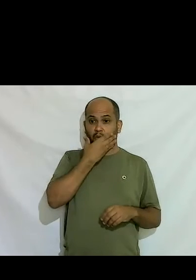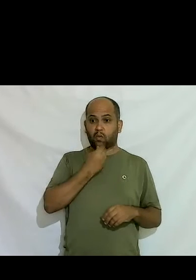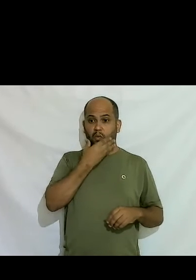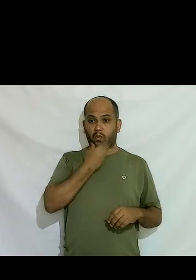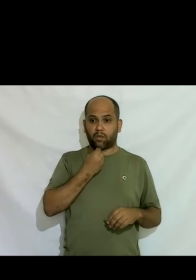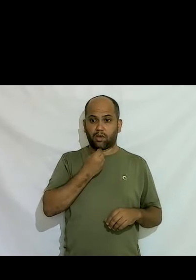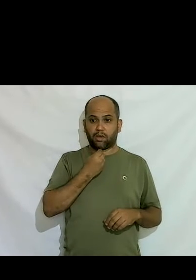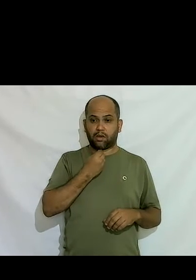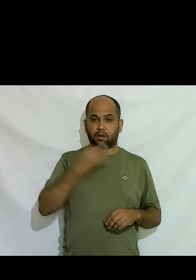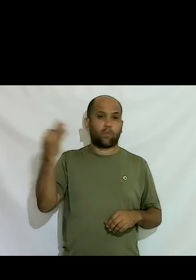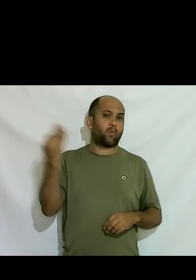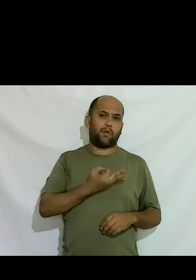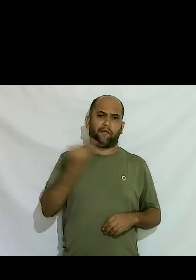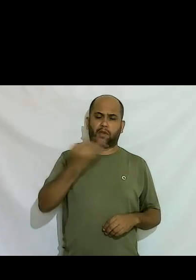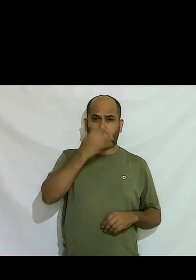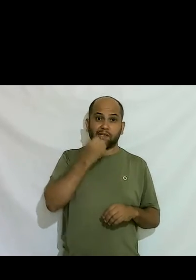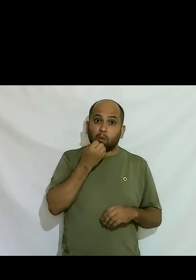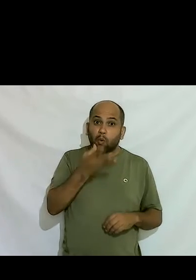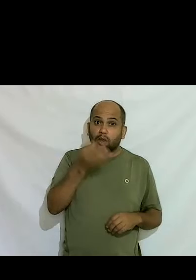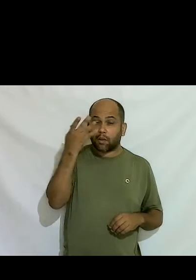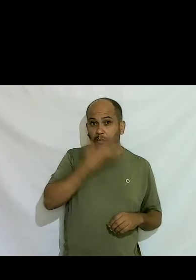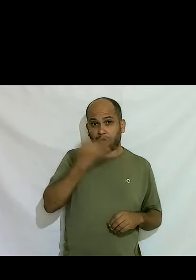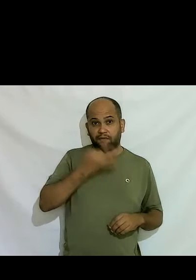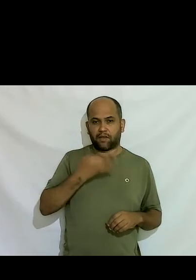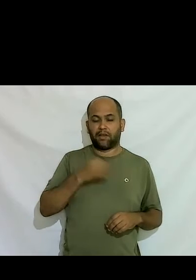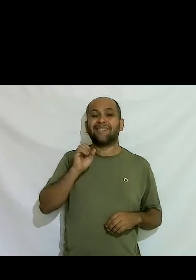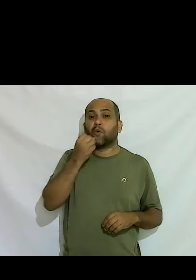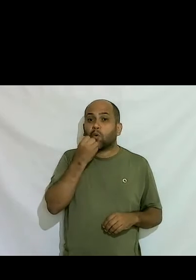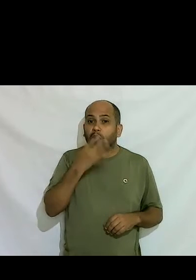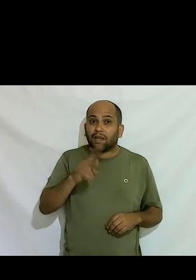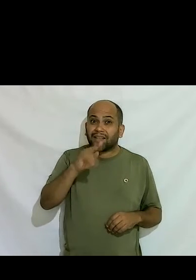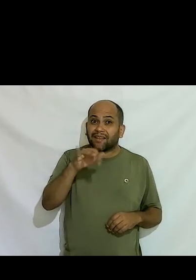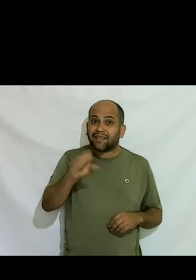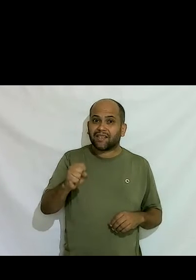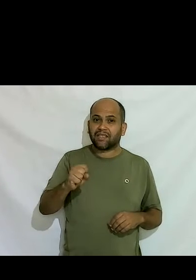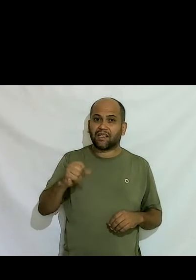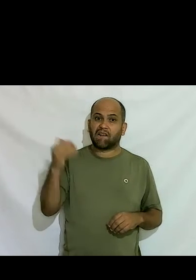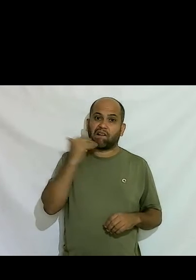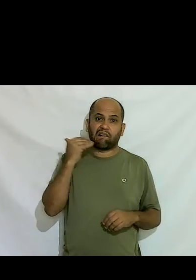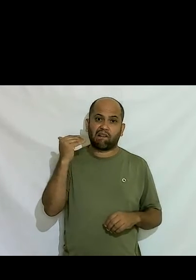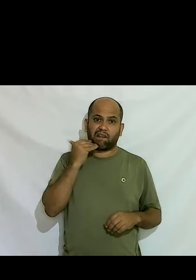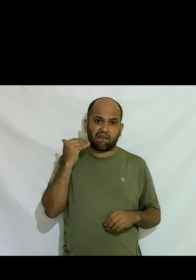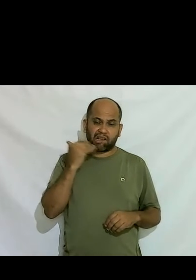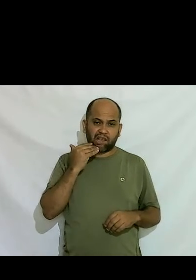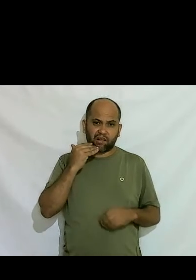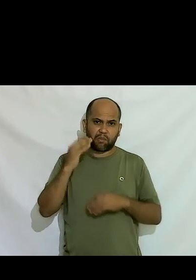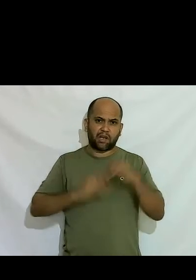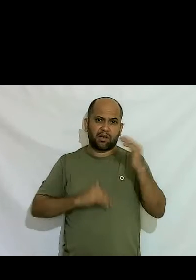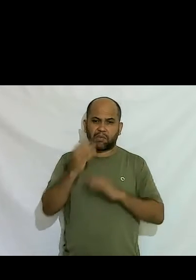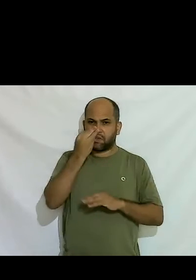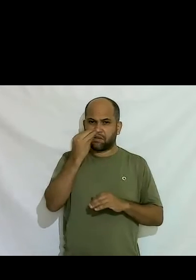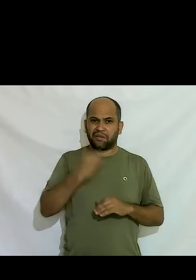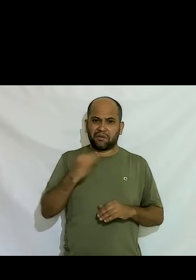perfeito mas se eu conto que eu sou trans eu posso ser debilmental posso ser incapaz doente